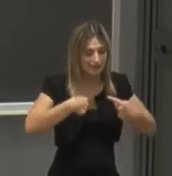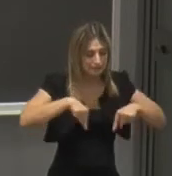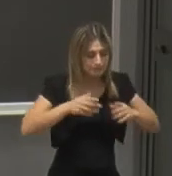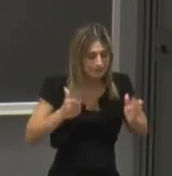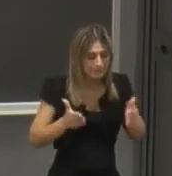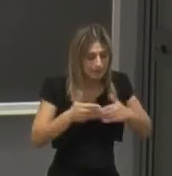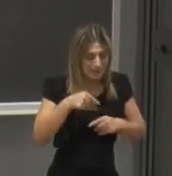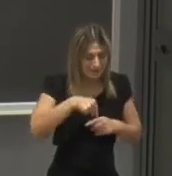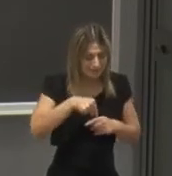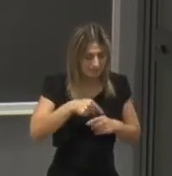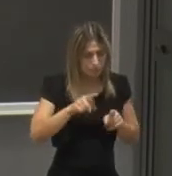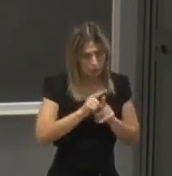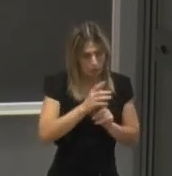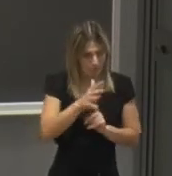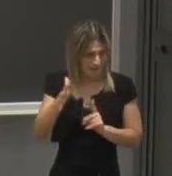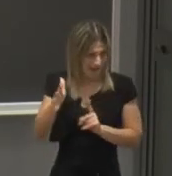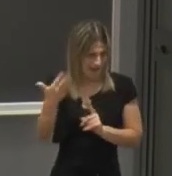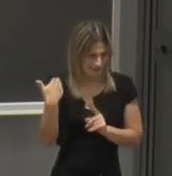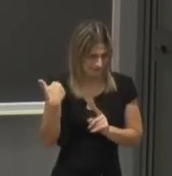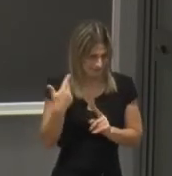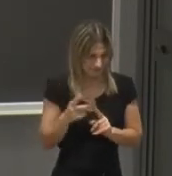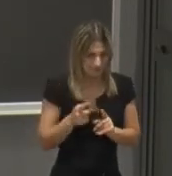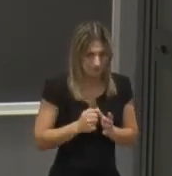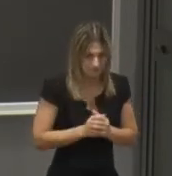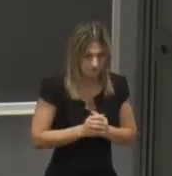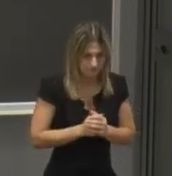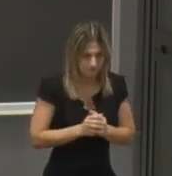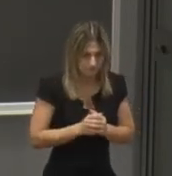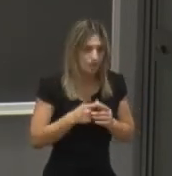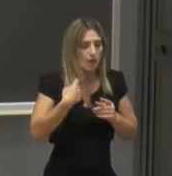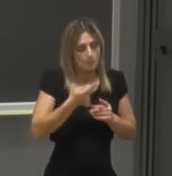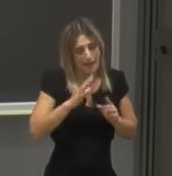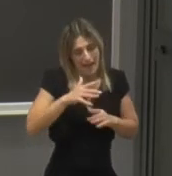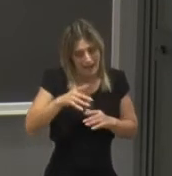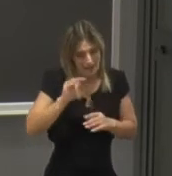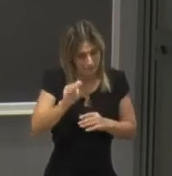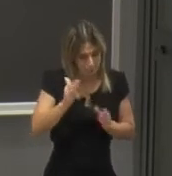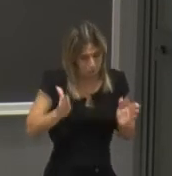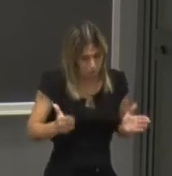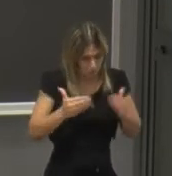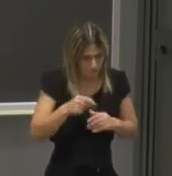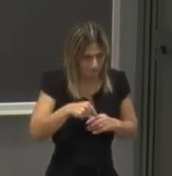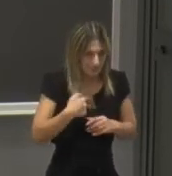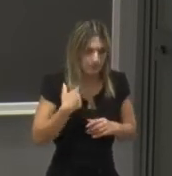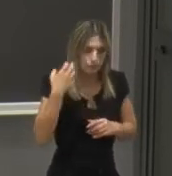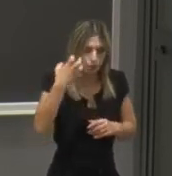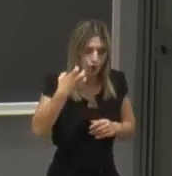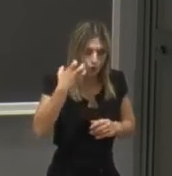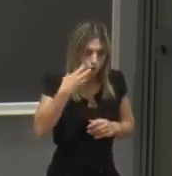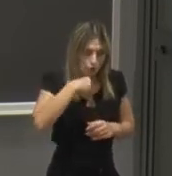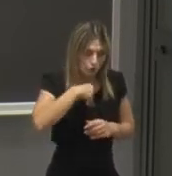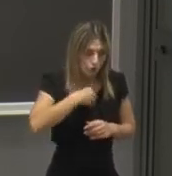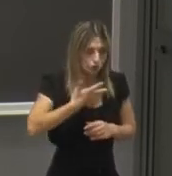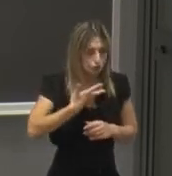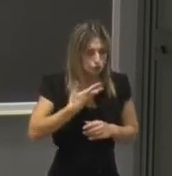nostro dipartimento come d'altra parte quelli che ci hanno preceduto e quelli che ci seguiranno si vanta di avere degli